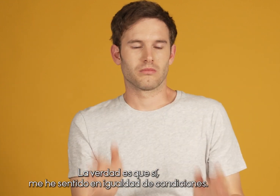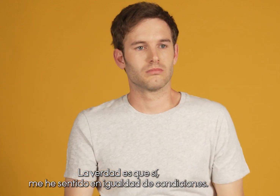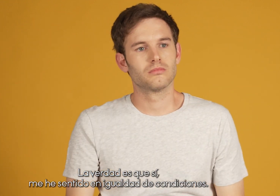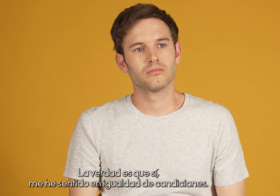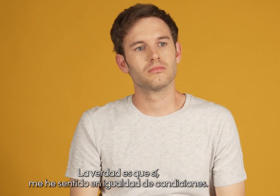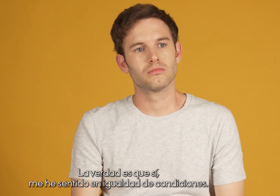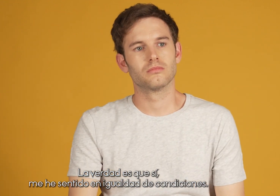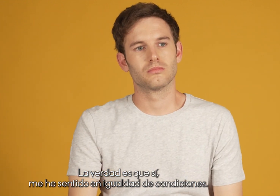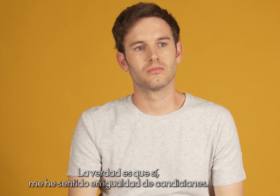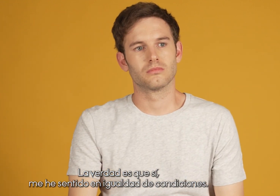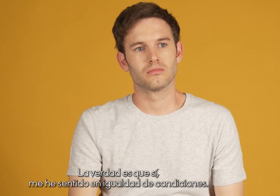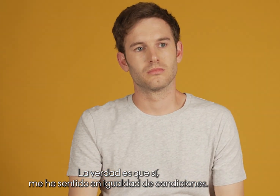verdad es que sí, me he sentido en igualdad de condiciones.